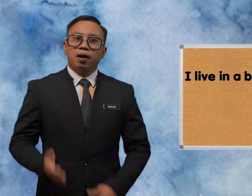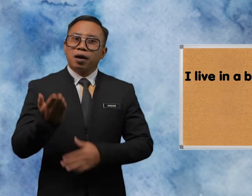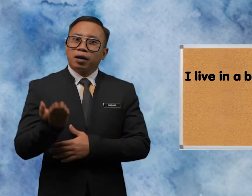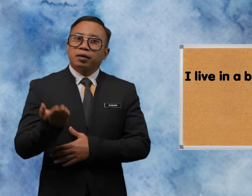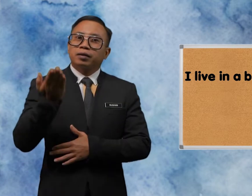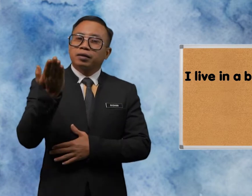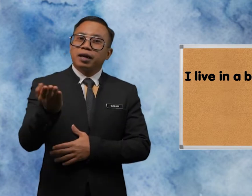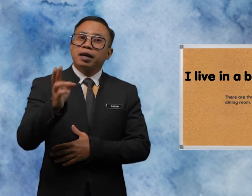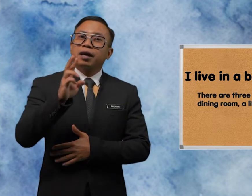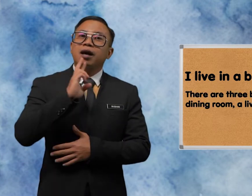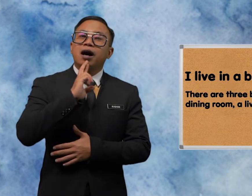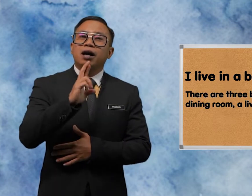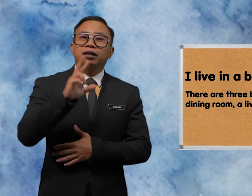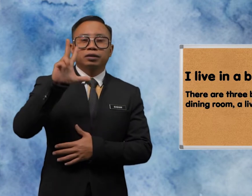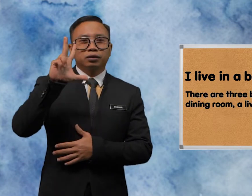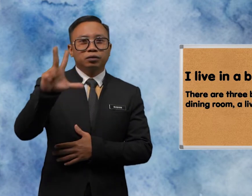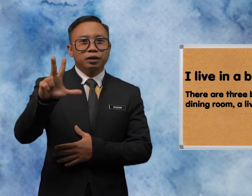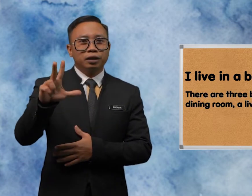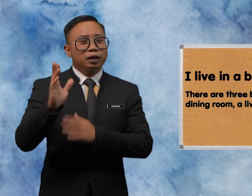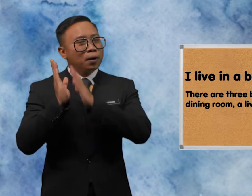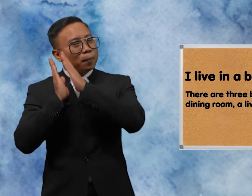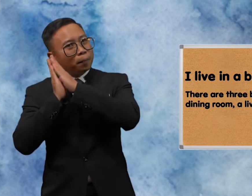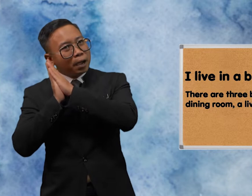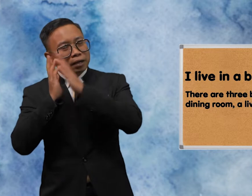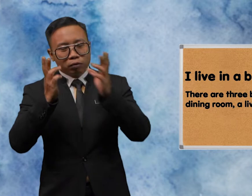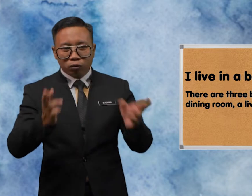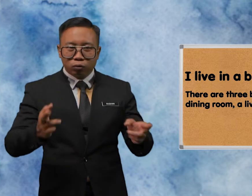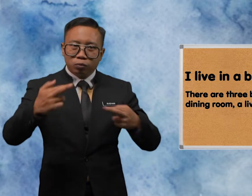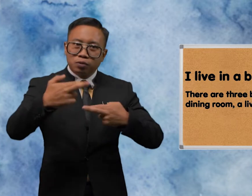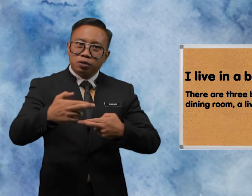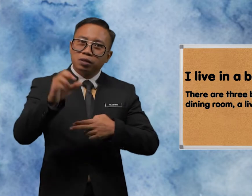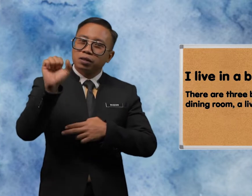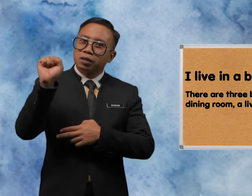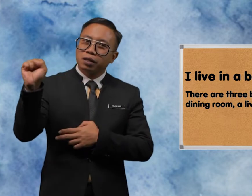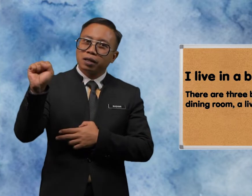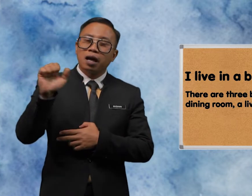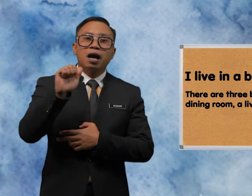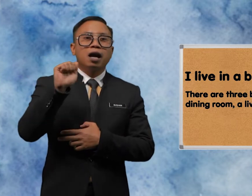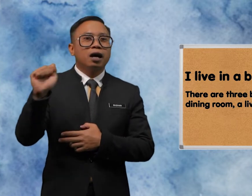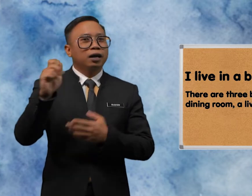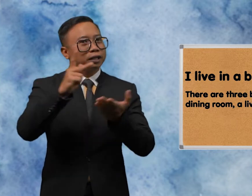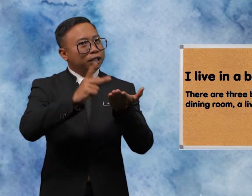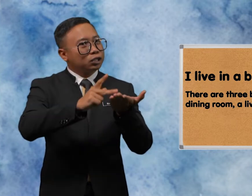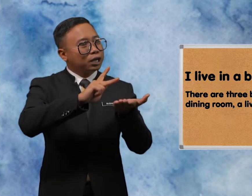There Are Three Bed Rooms A Kitchen